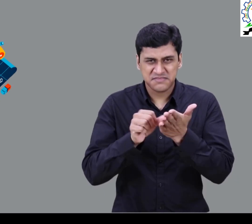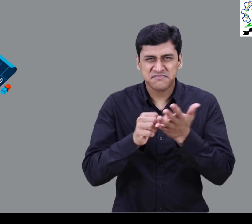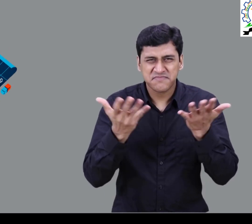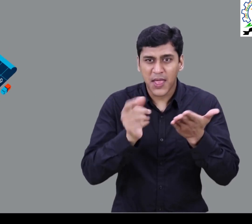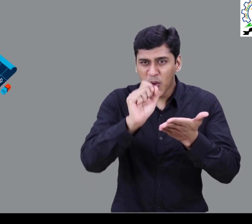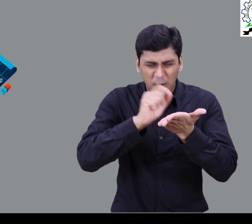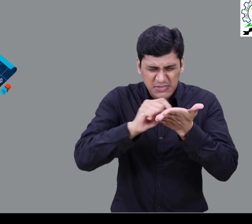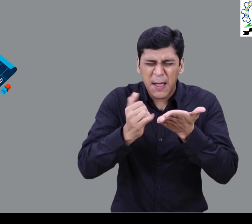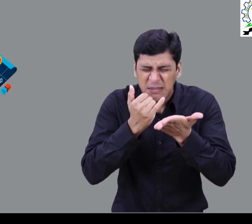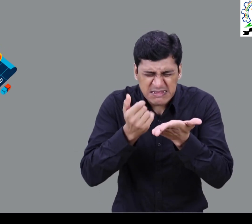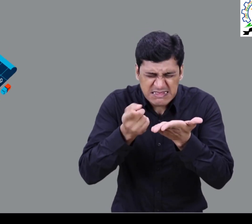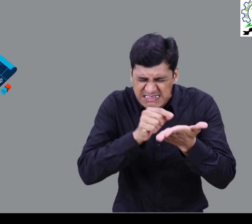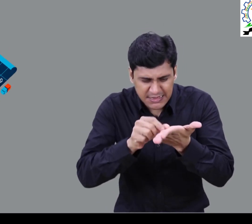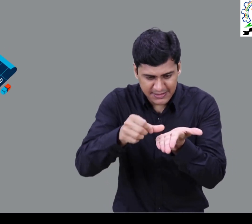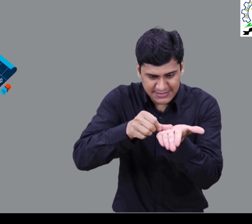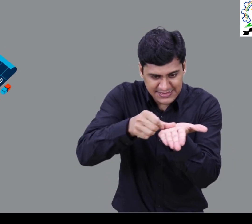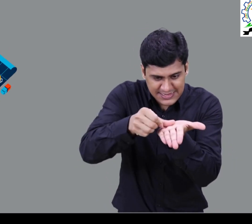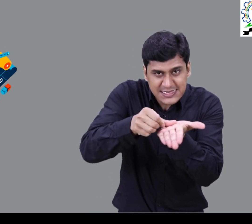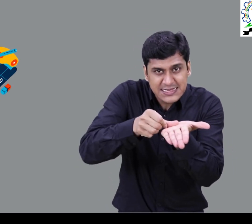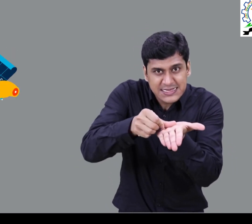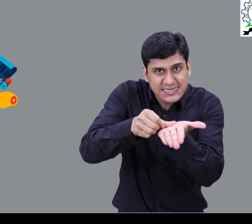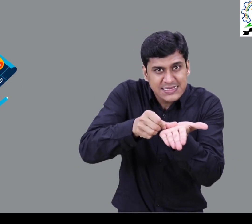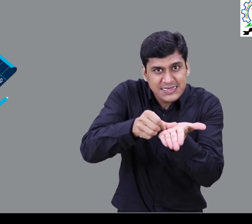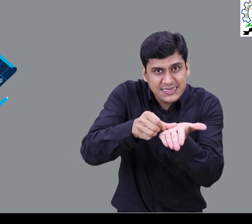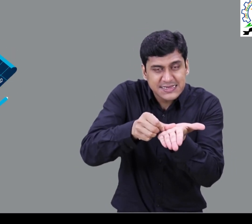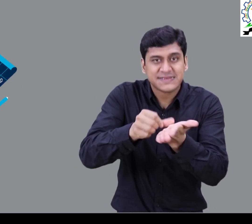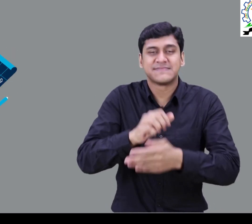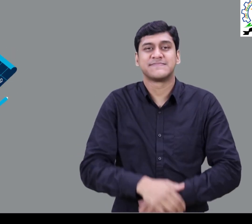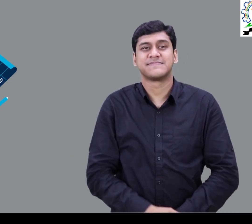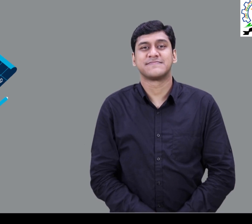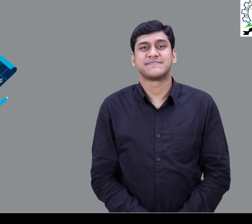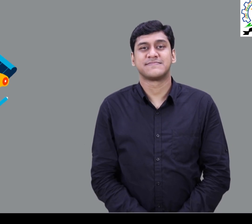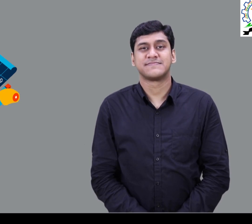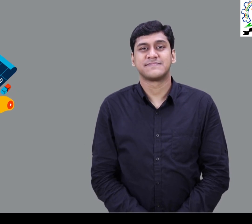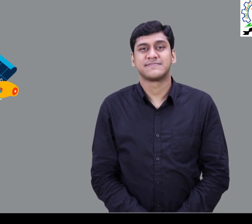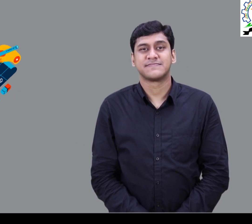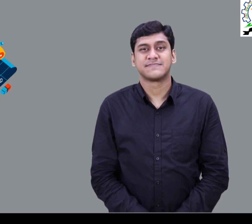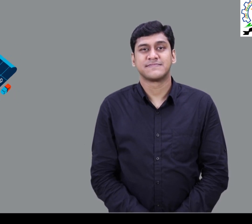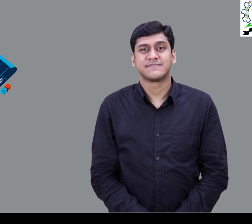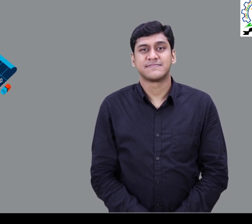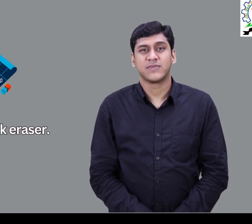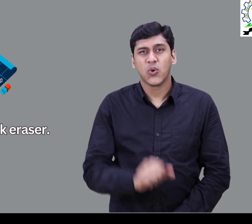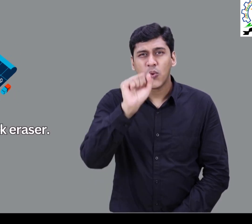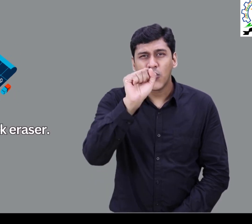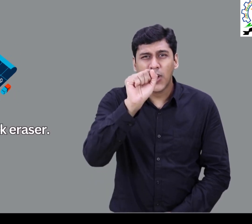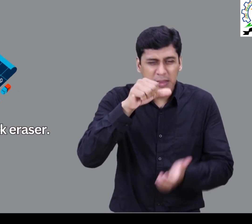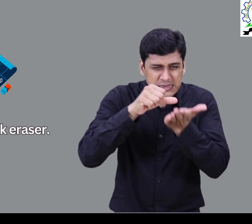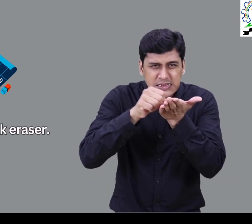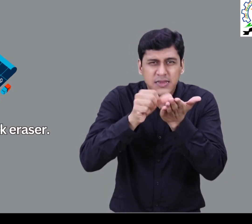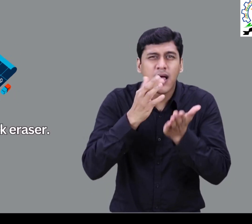रबड का संकेत ऐसा इसलिए जब हम लिखने में कुछ गलती करते हैं तो हम उसे रबड से इस प्रकार मिटाते हैं इसलिए संकेत भी